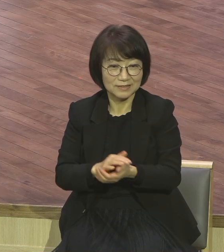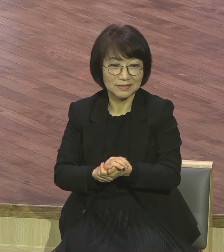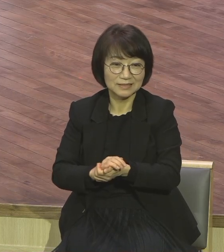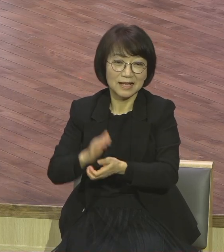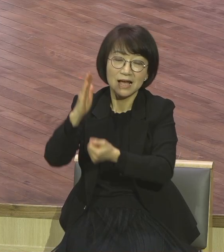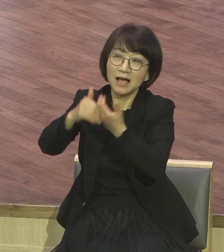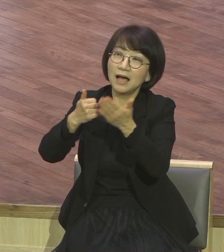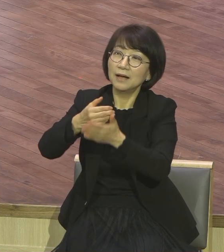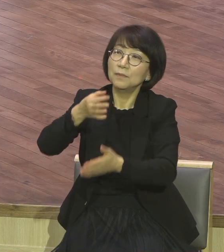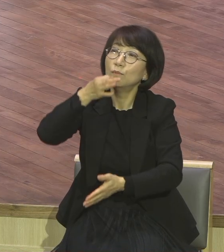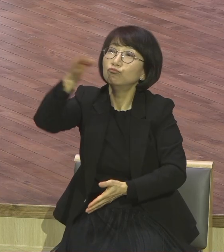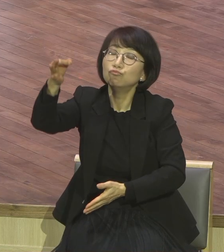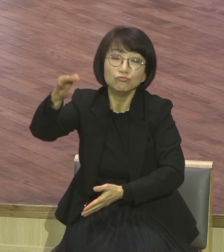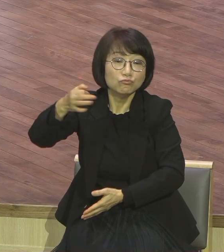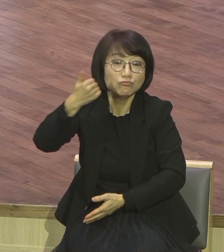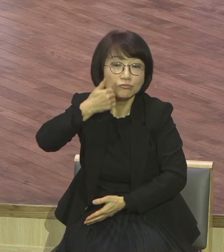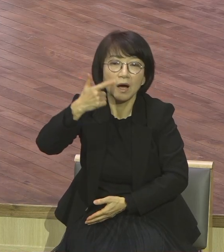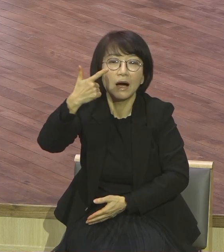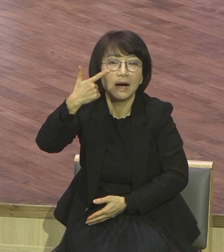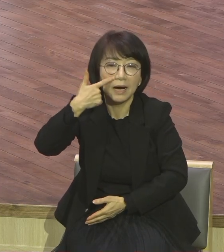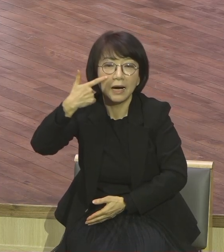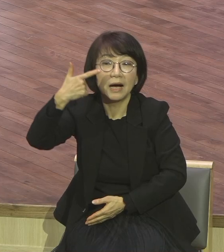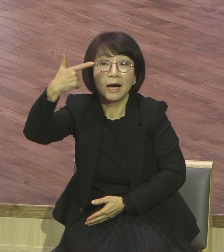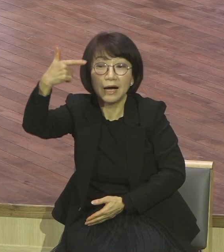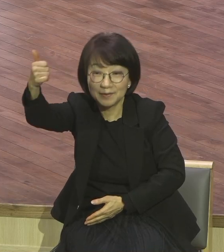찬양하고 하나님을 높이고 하나님을 기도하고